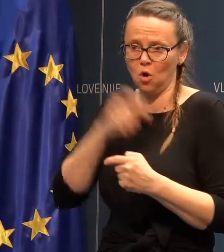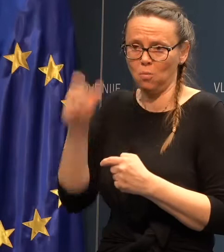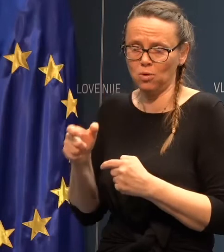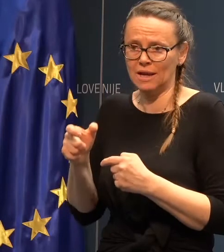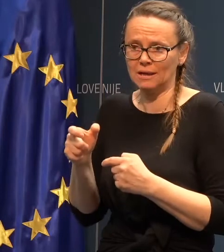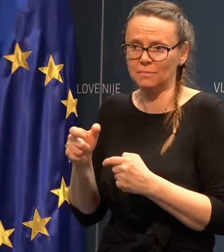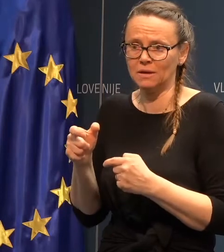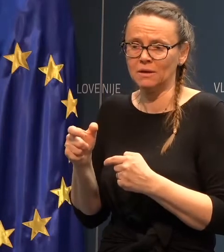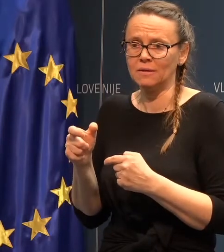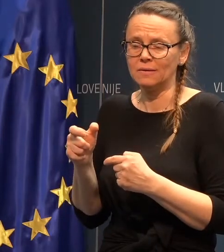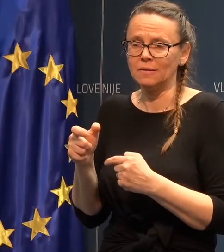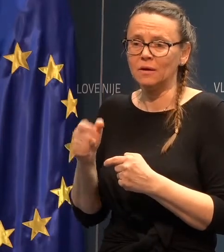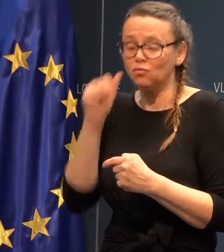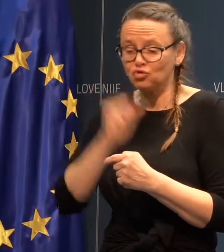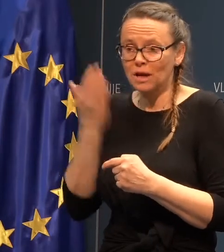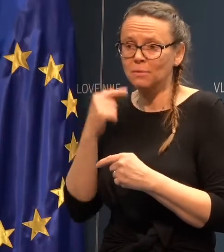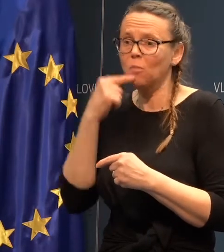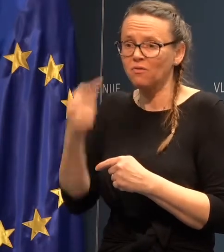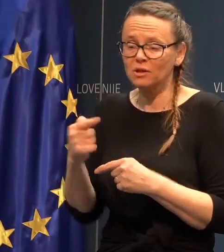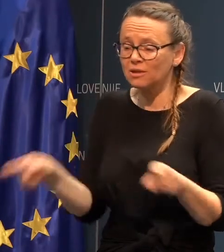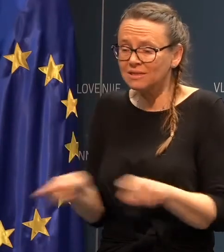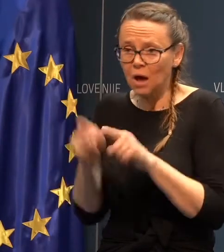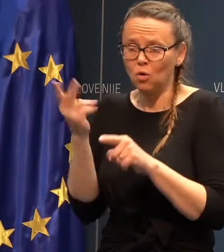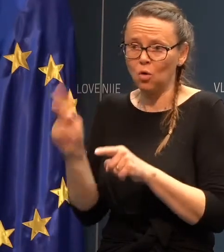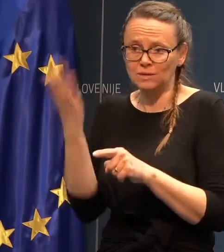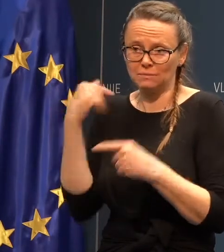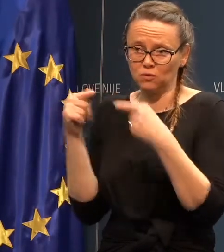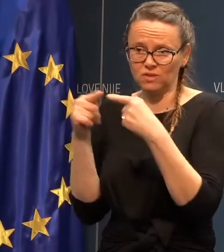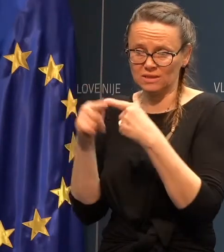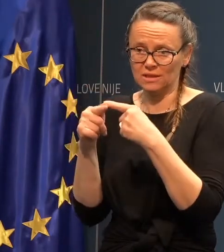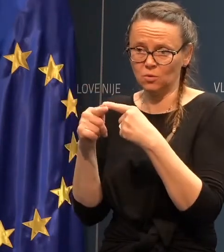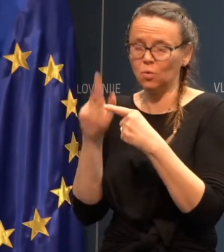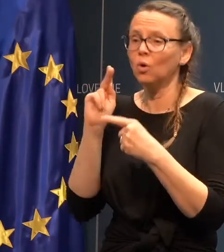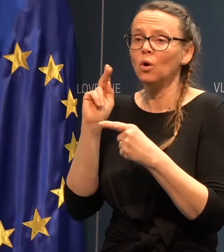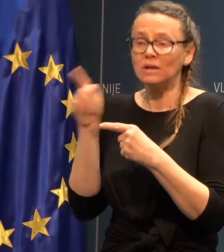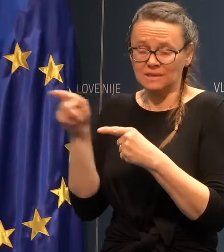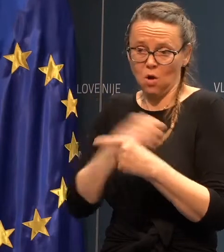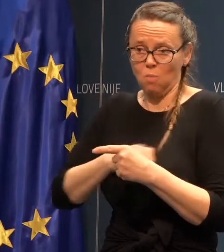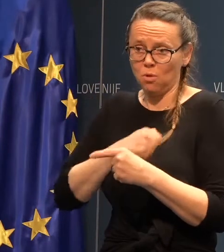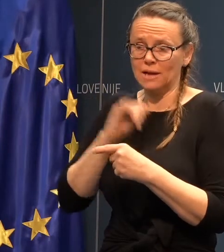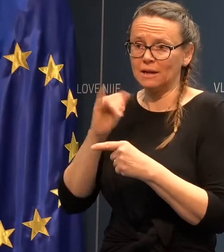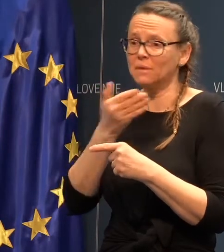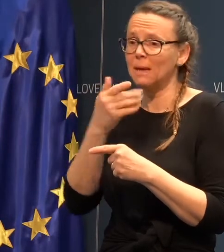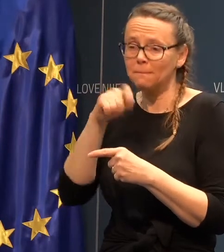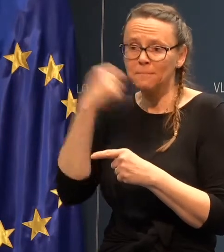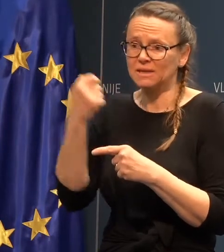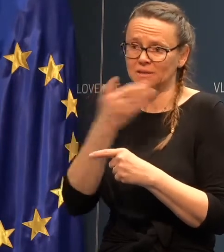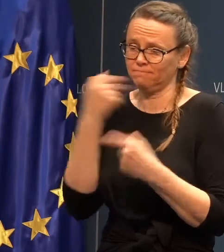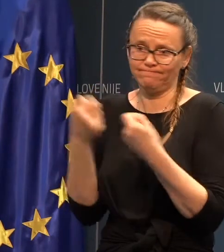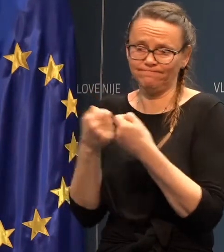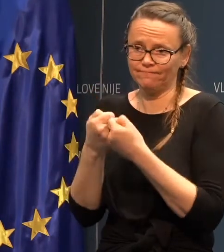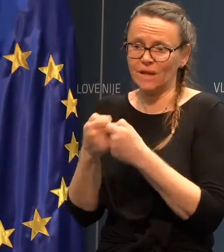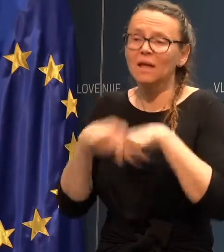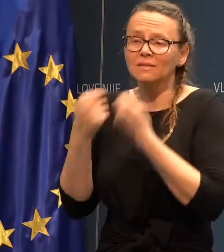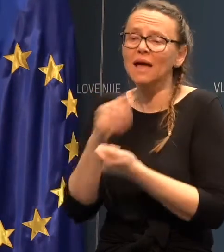včeraj je že povedano, da tako je po tem pozitivi v kontaktu, je bris popolnoma nepotreben. Lahko bi dal lažen rezultat, ker bi oseba bila negativna.